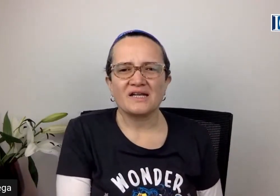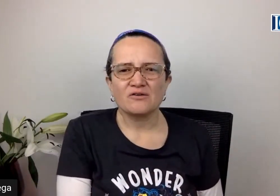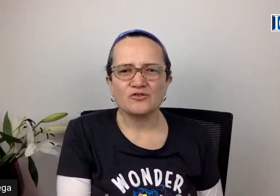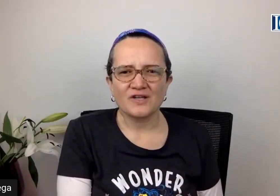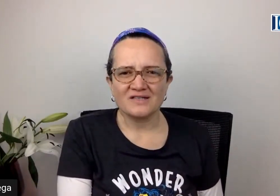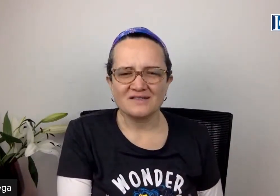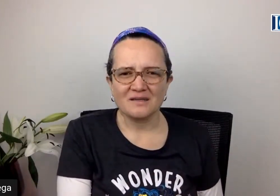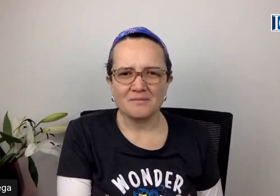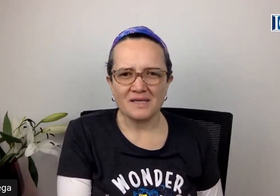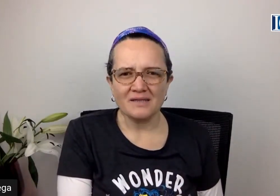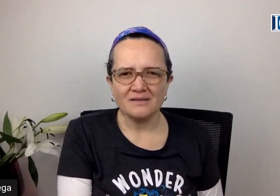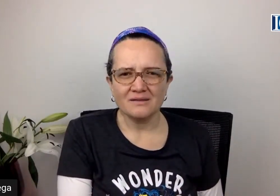reconocerse también